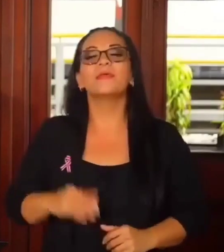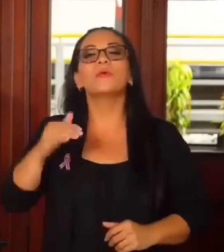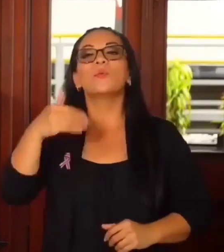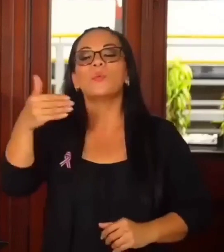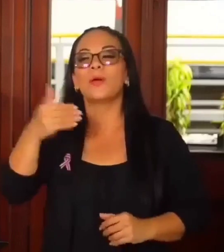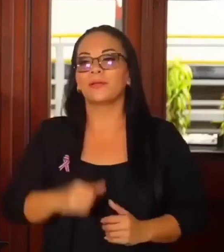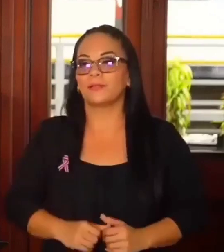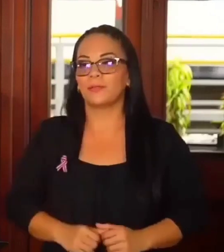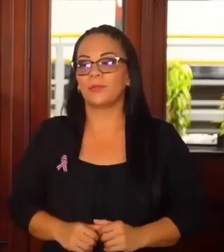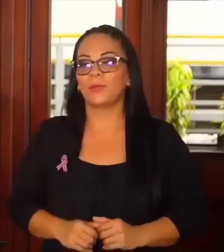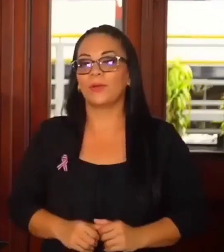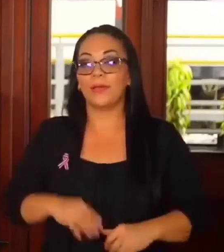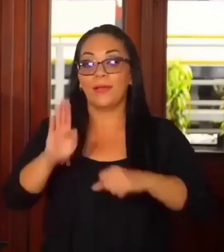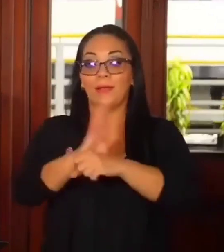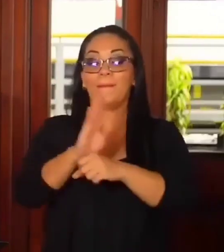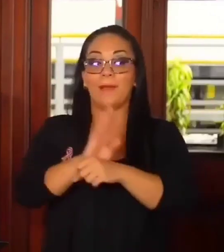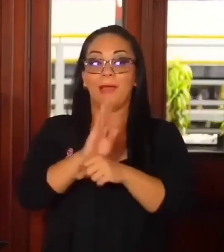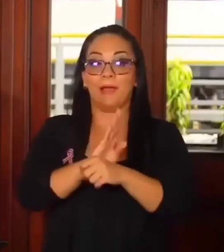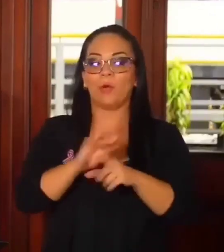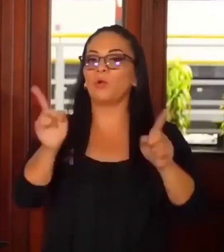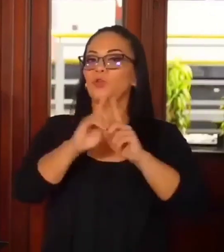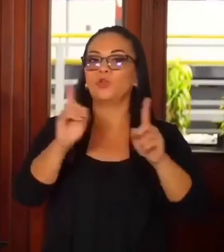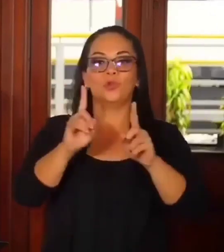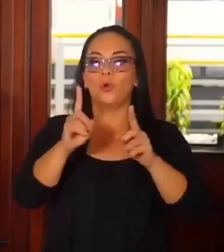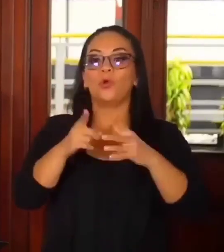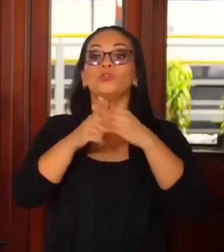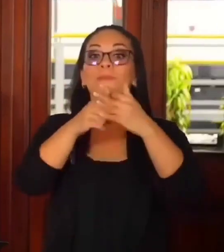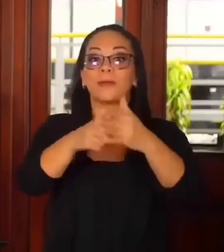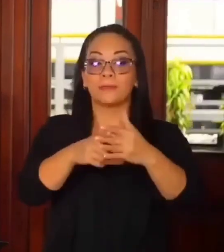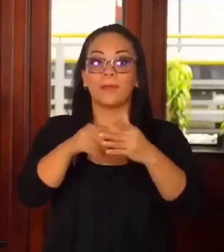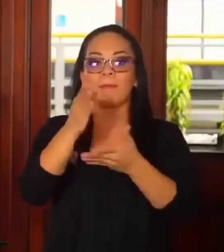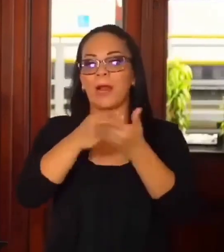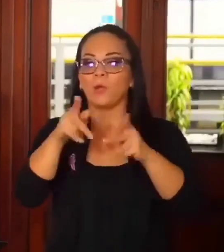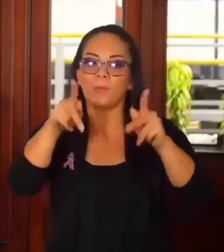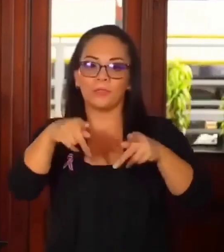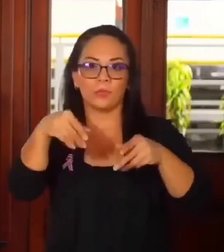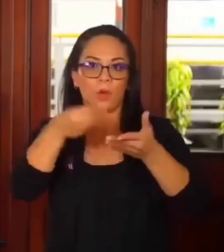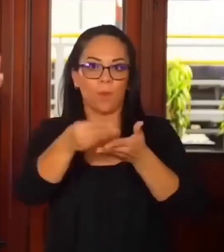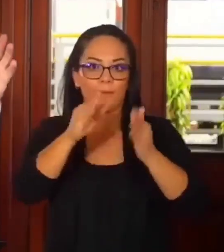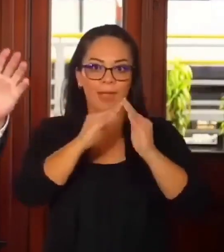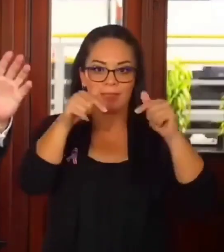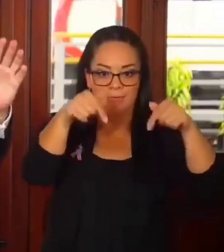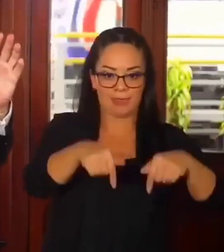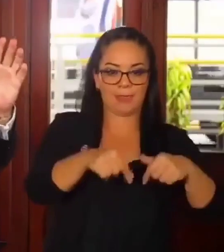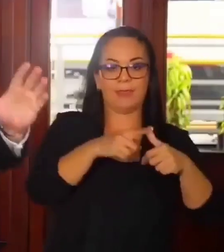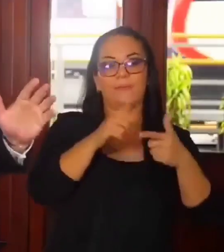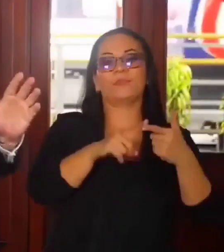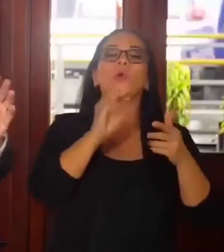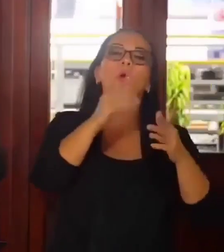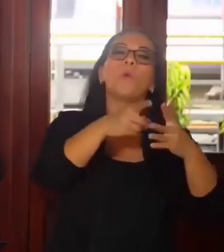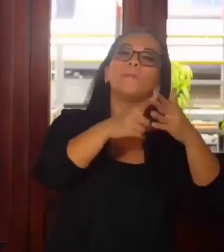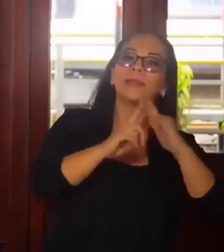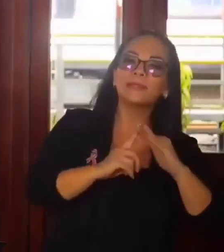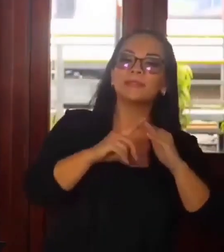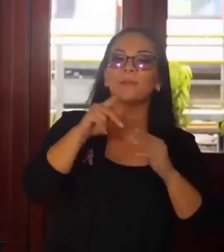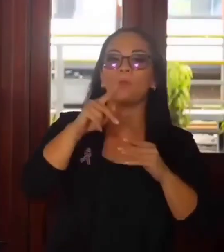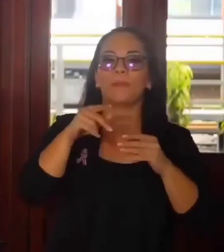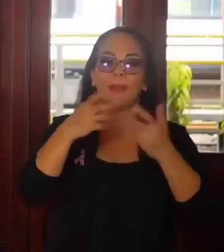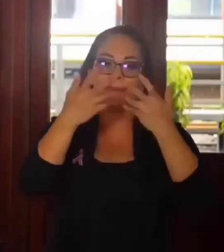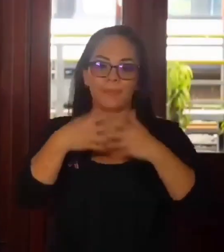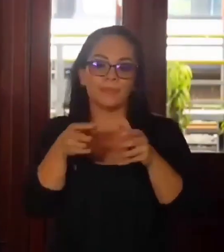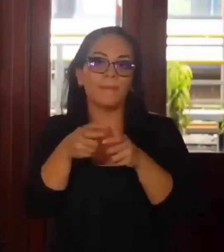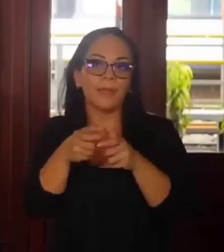el banco, en lugar de prestarlos para una hipoteca aquí, para un préstamo o una pyme aquí,